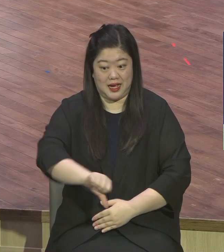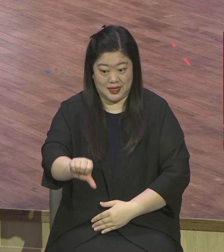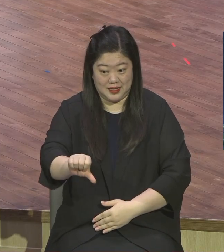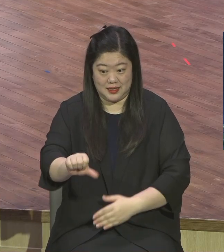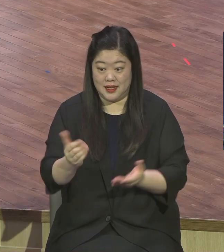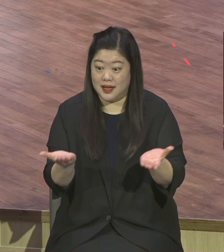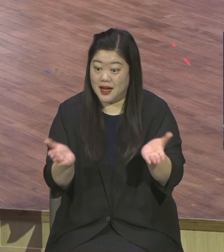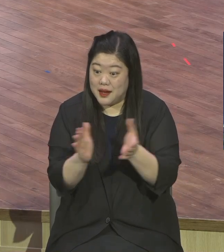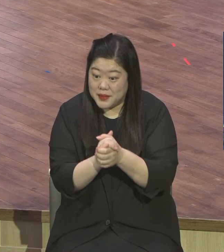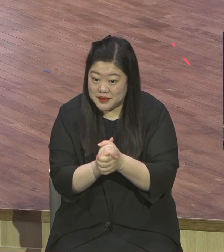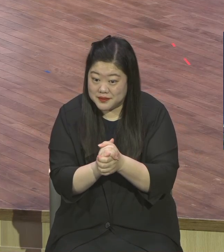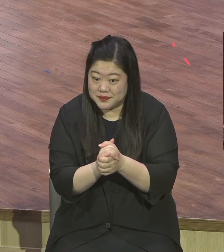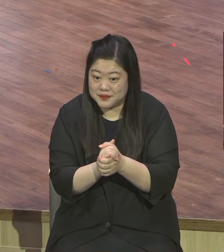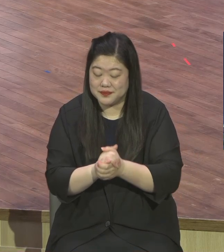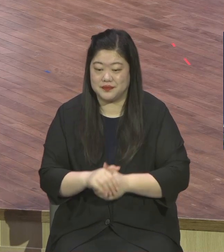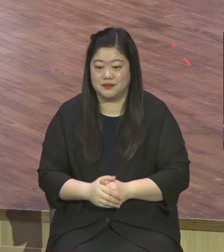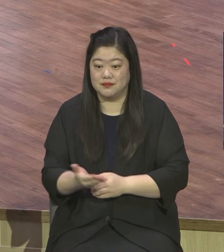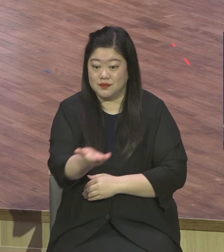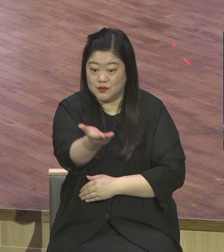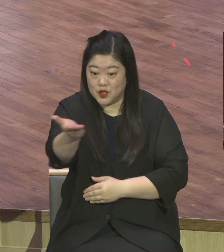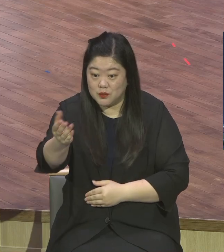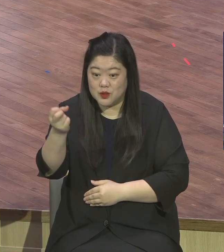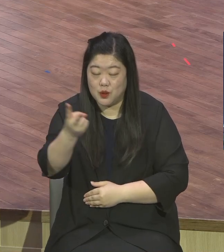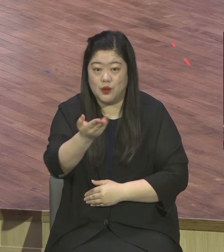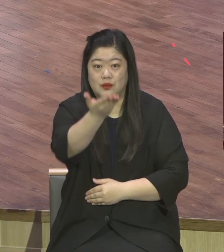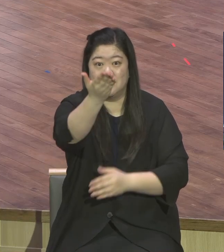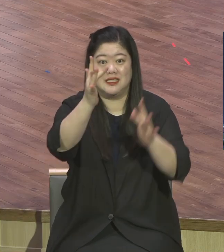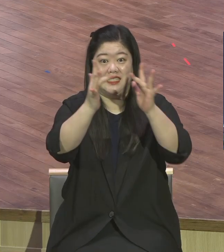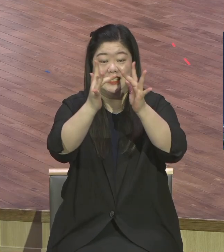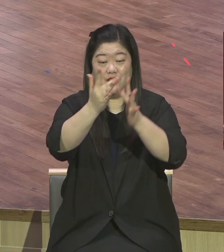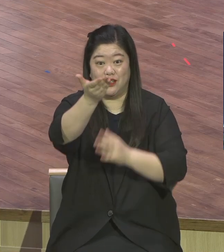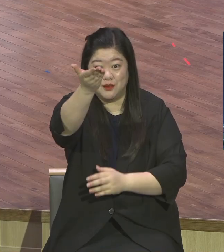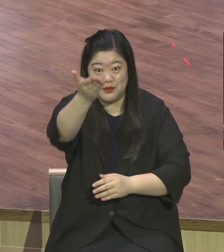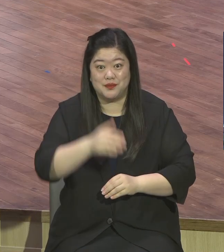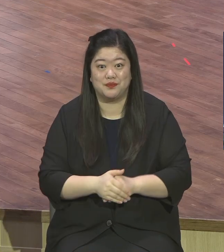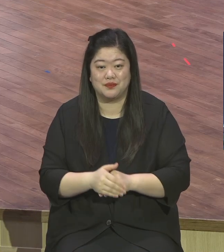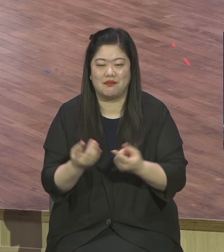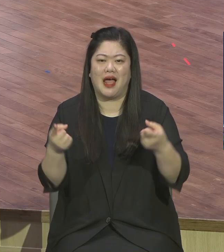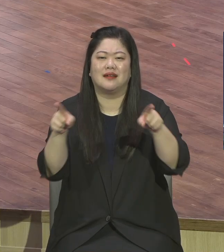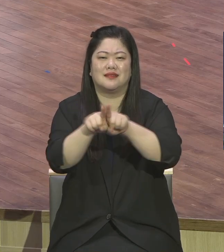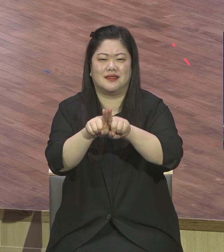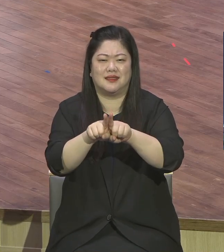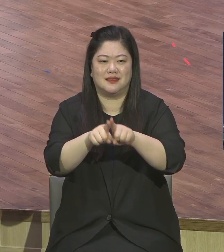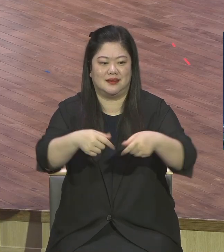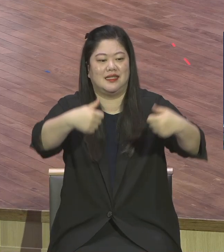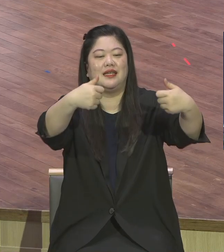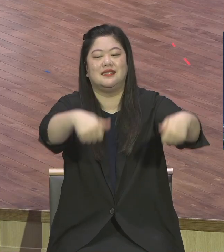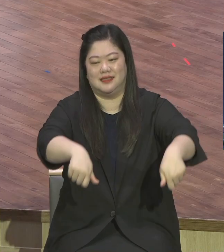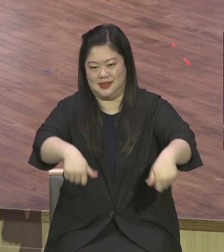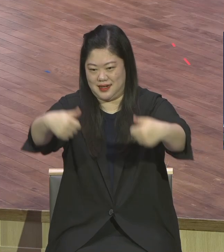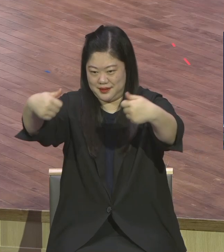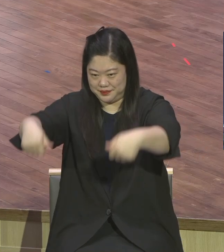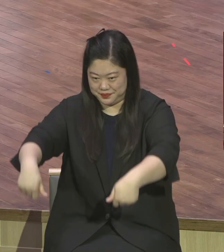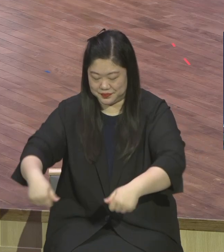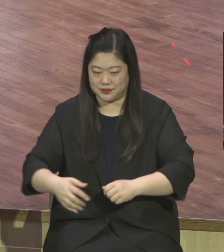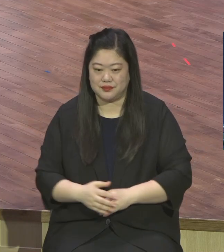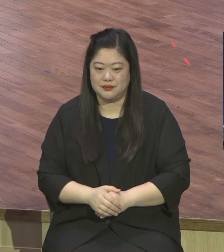온라인 예배되는 성도들 또 불안한 함께 참석한 분들 같이 서로 인사합시다. 하나님께 택한